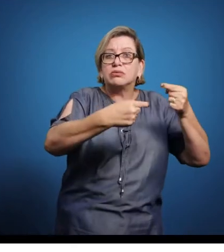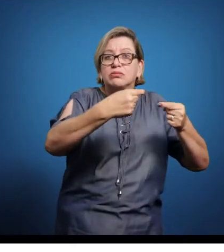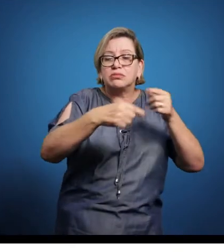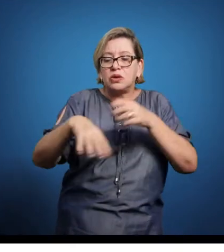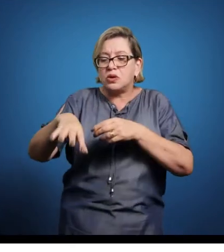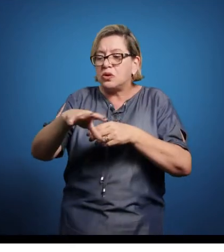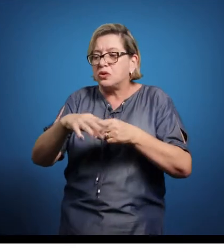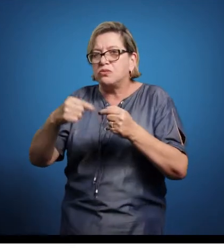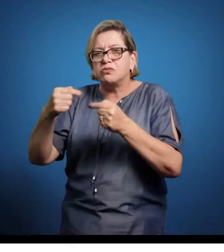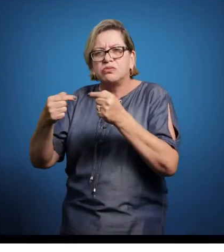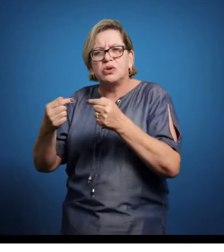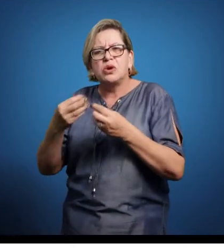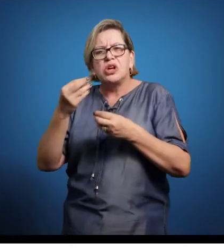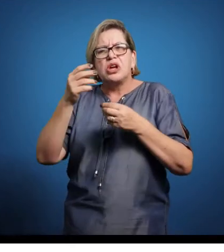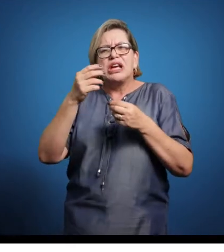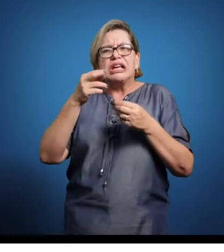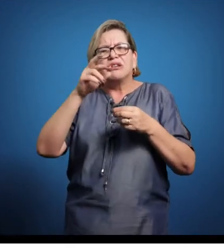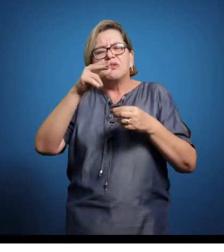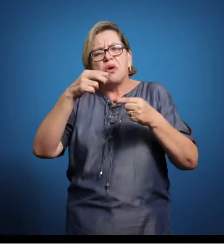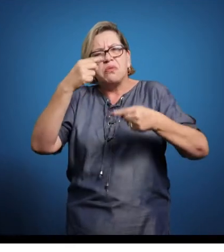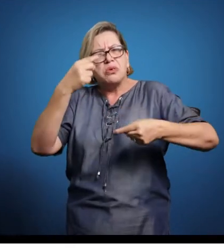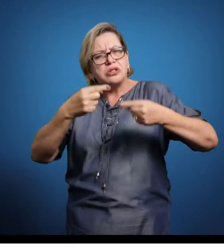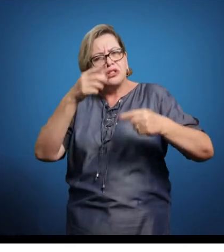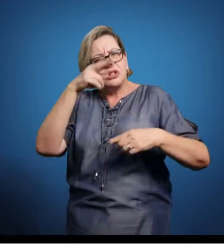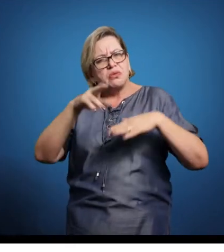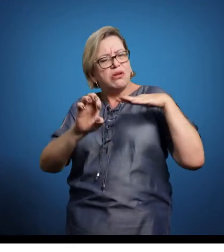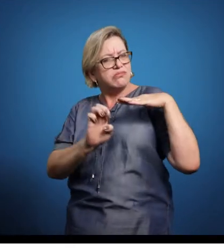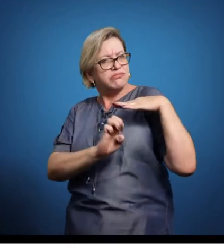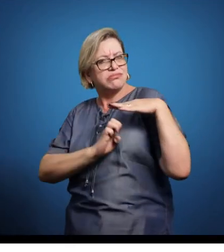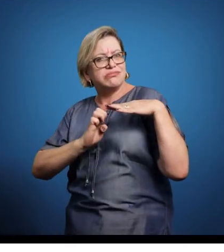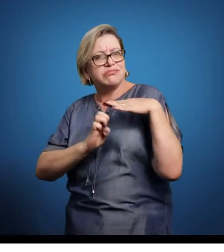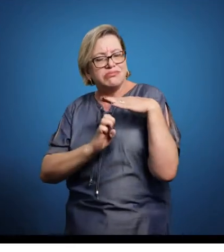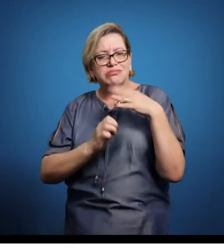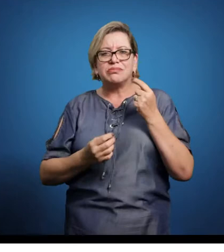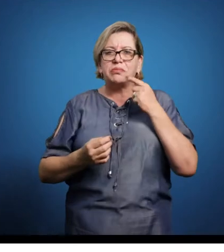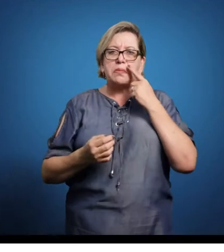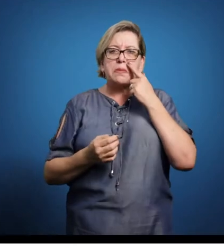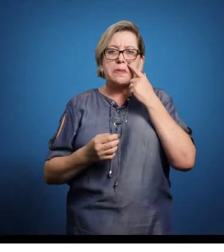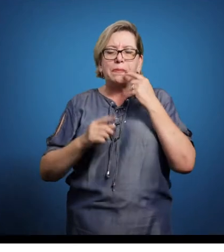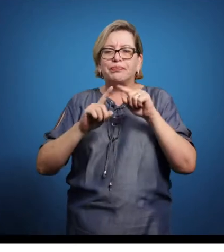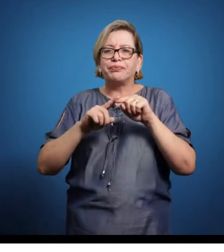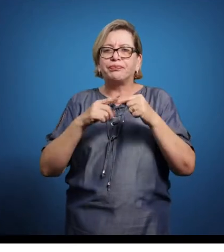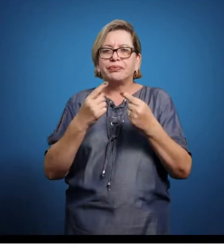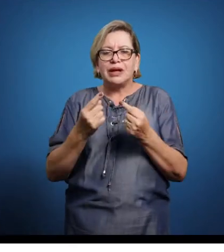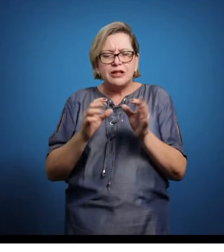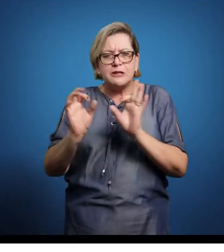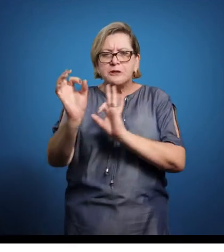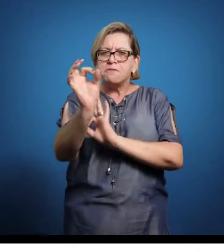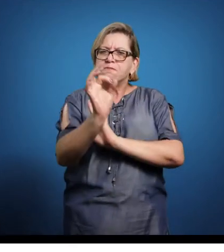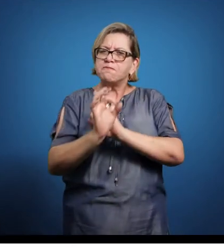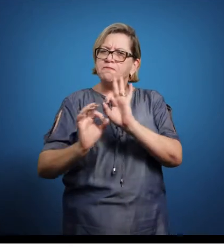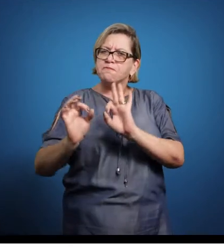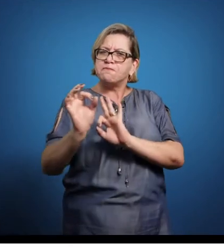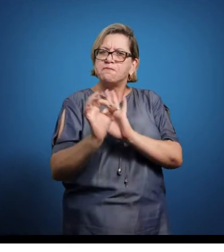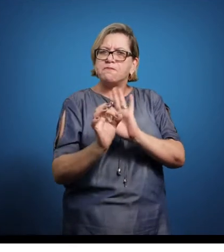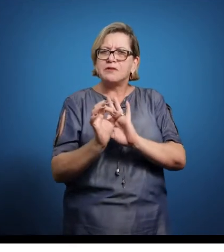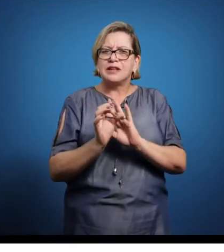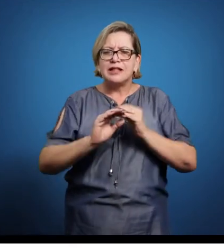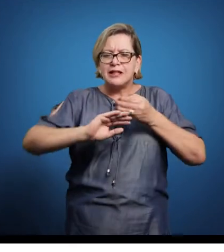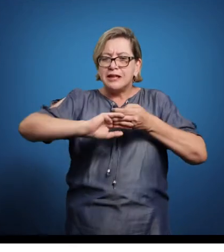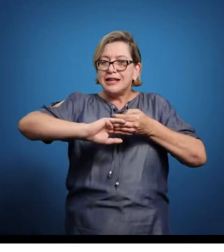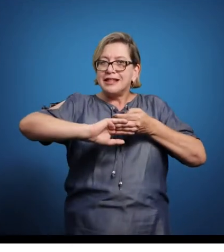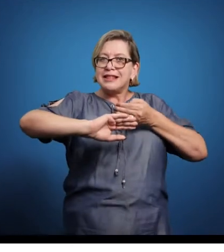negócio, como empreendimento, como vocação também. Mas de uma coisa mais organizada, se